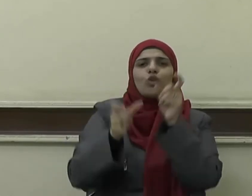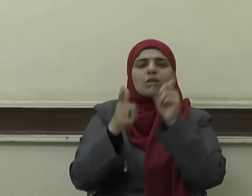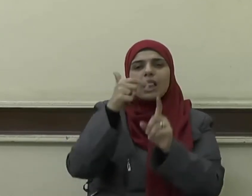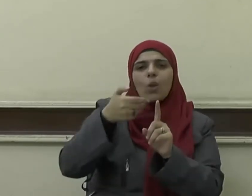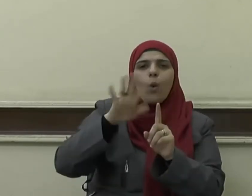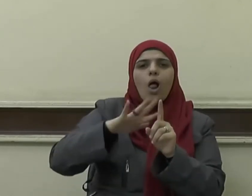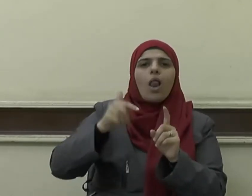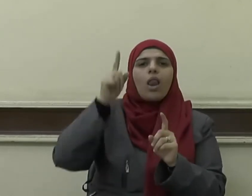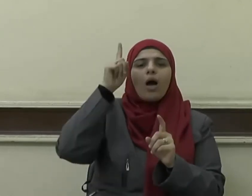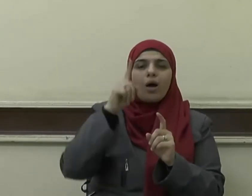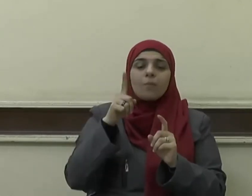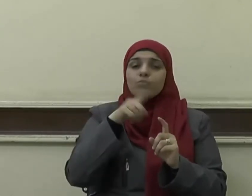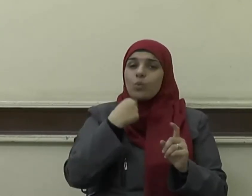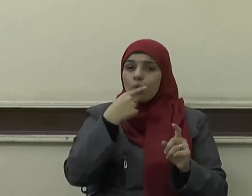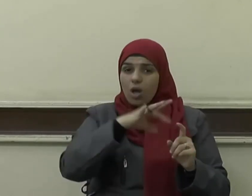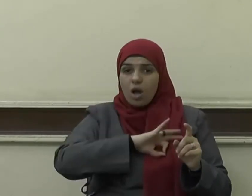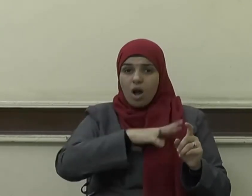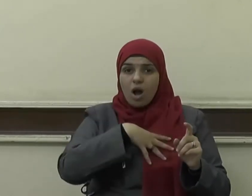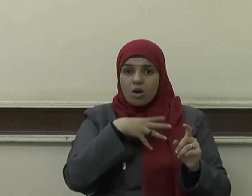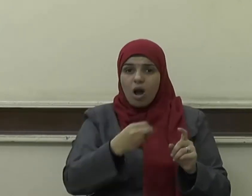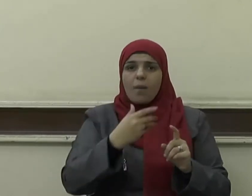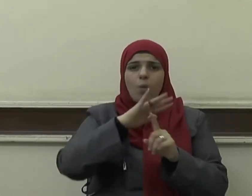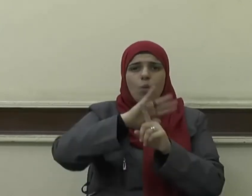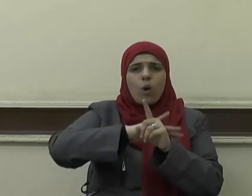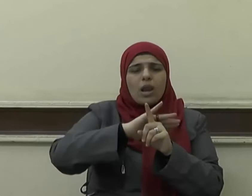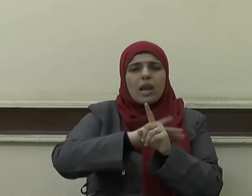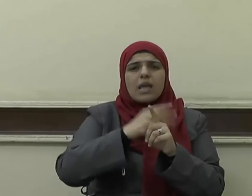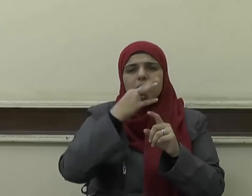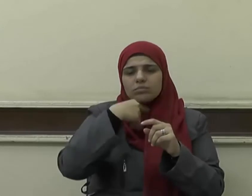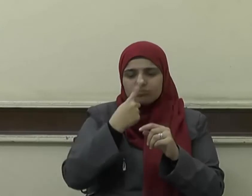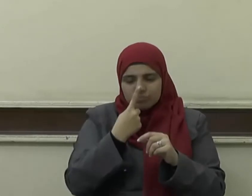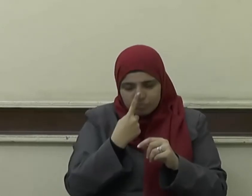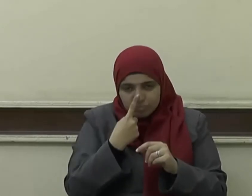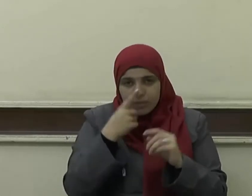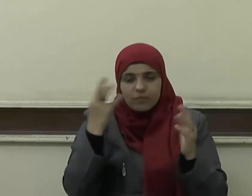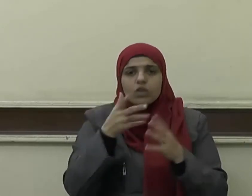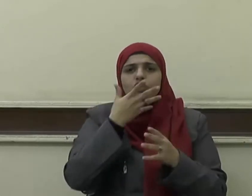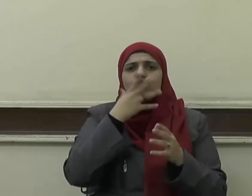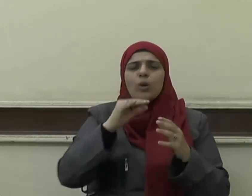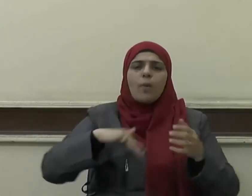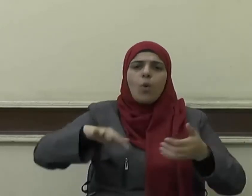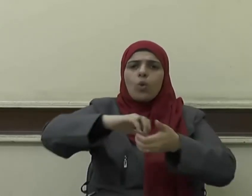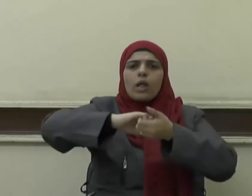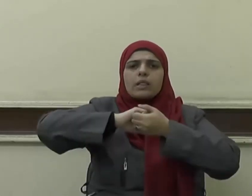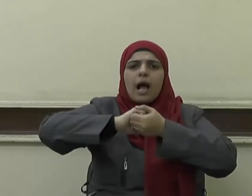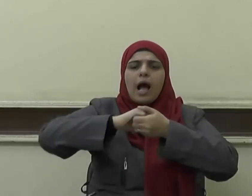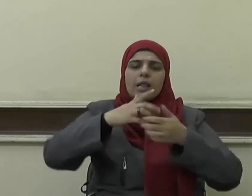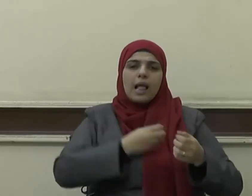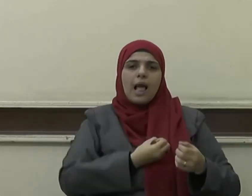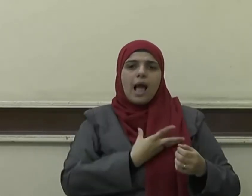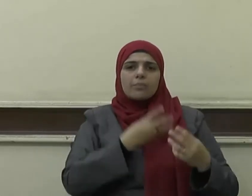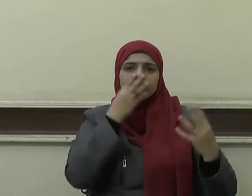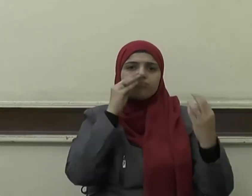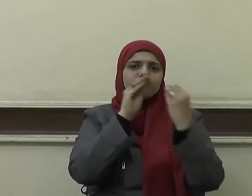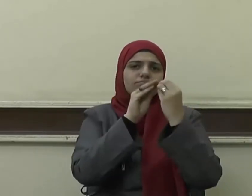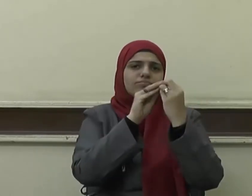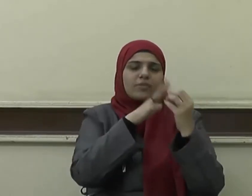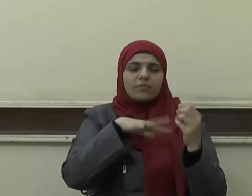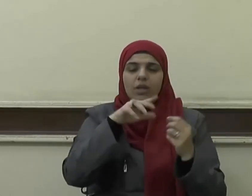وخفض الجناح سبب للاتحاد وتأليف القلوب وقال صلى الله عليه وسلم إن الدين